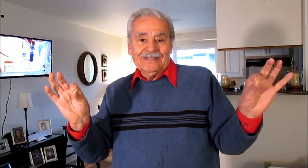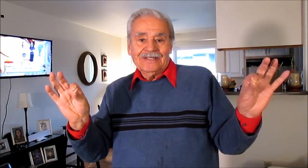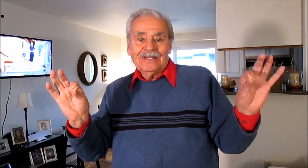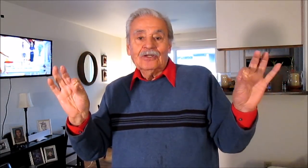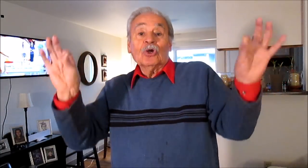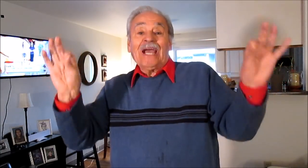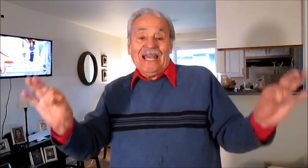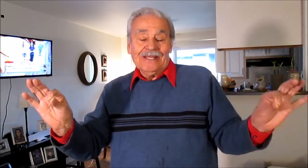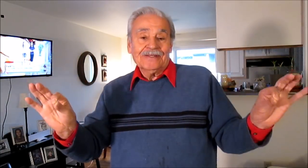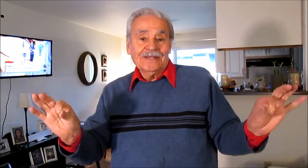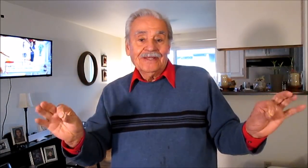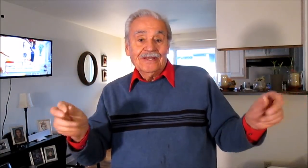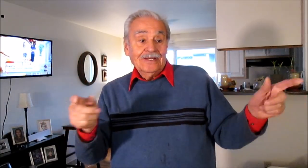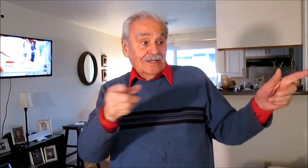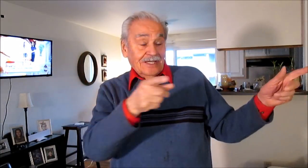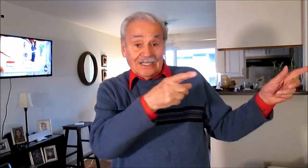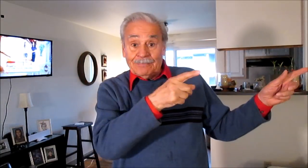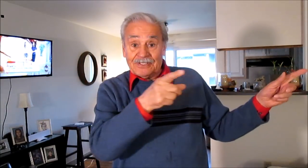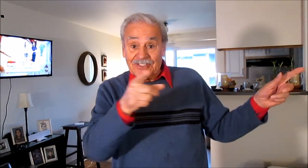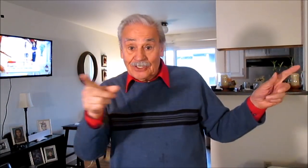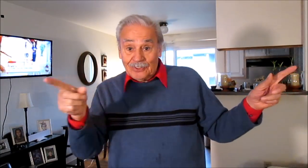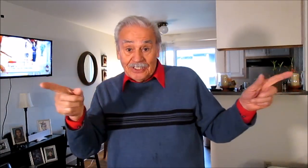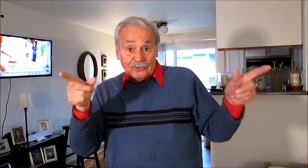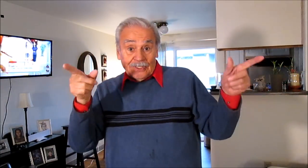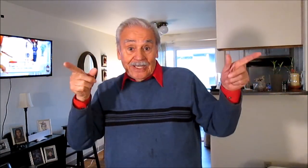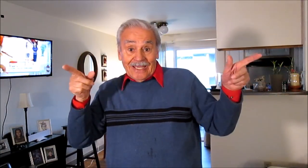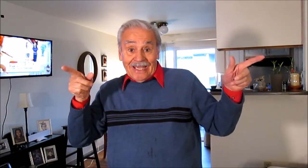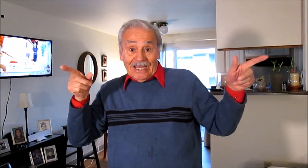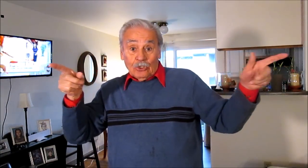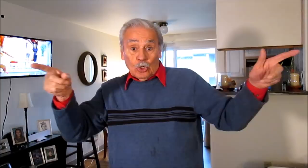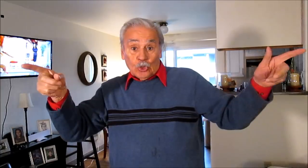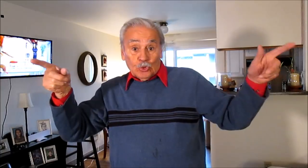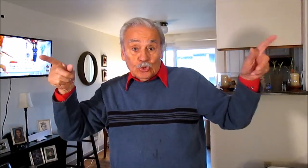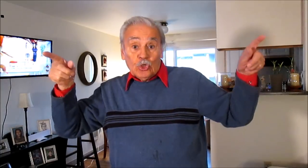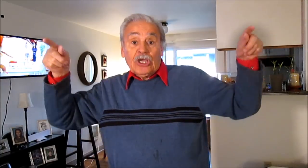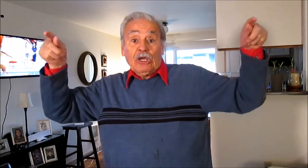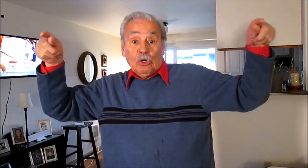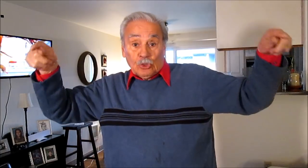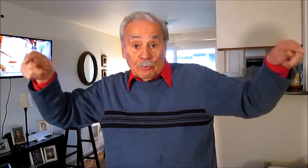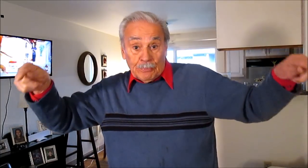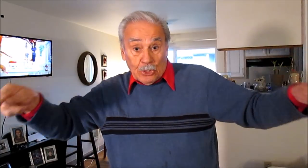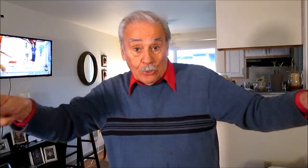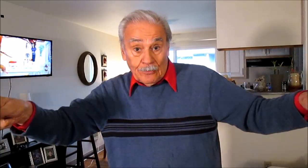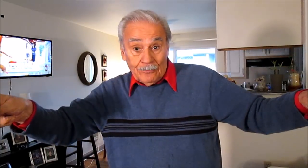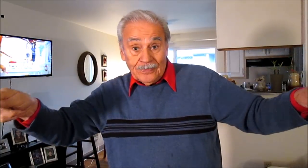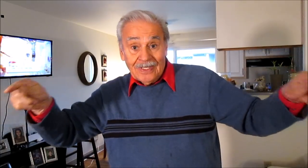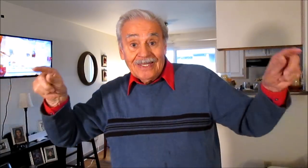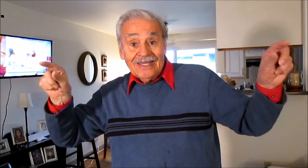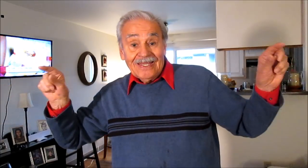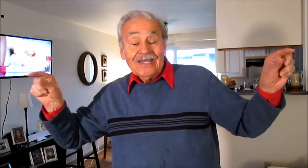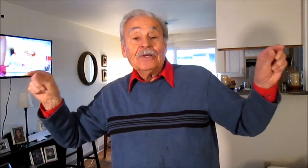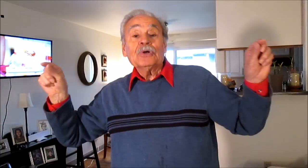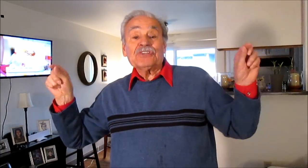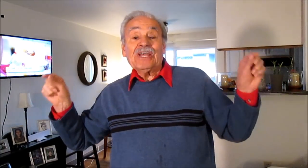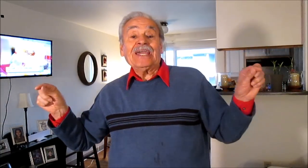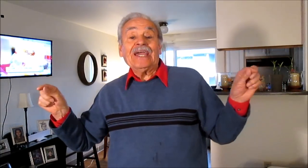locales? el empresariado argentino el corrupto que corrompió o sea que